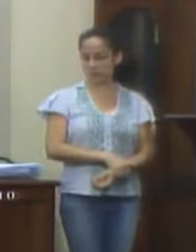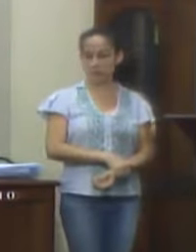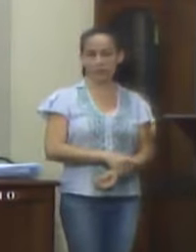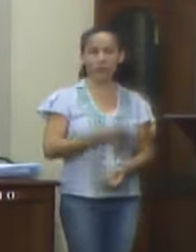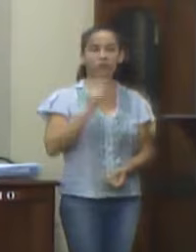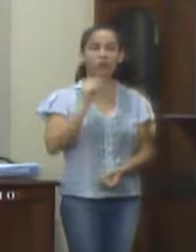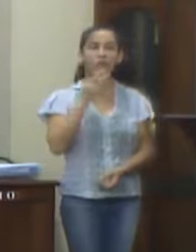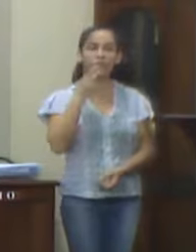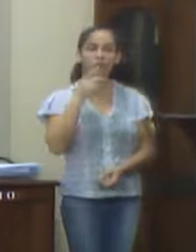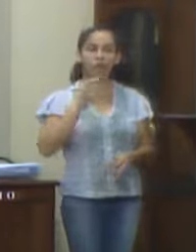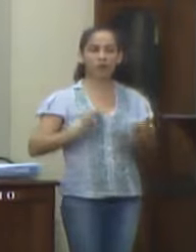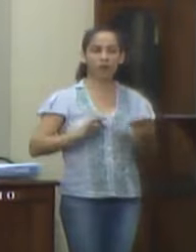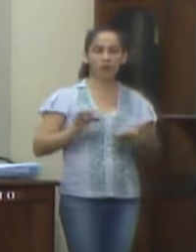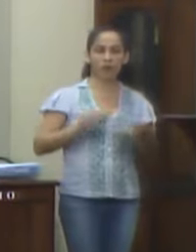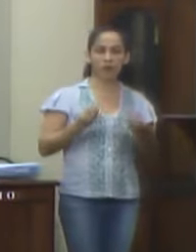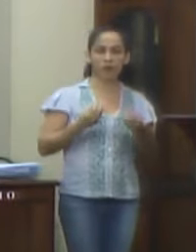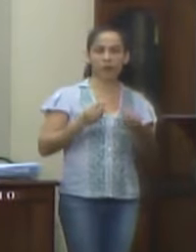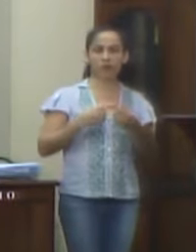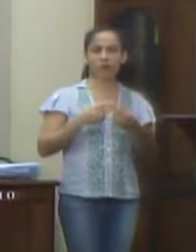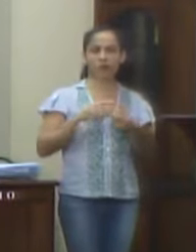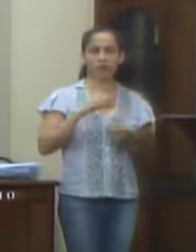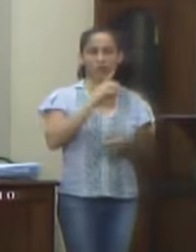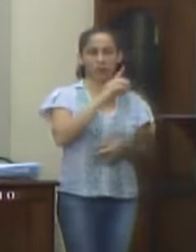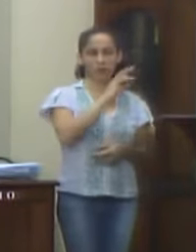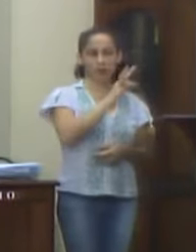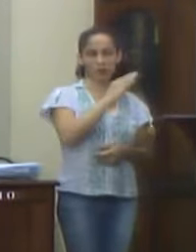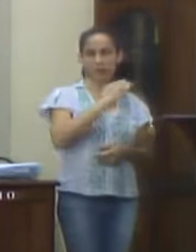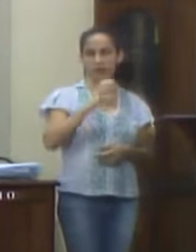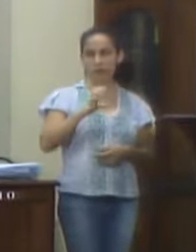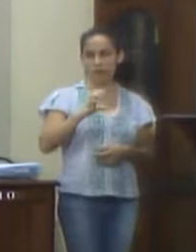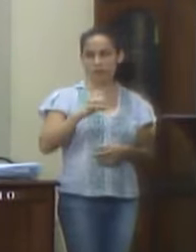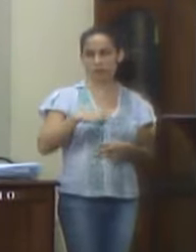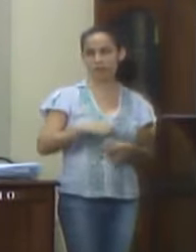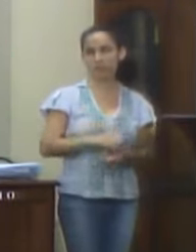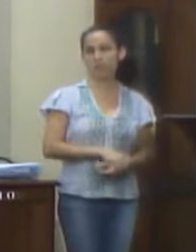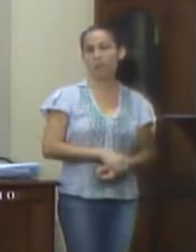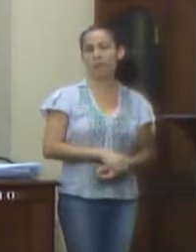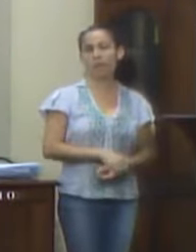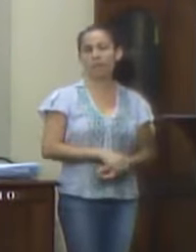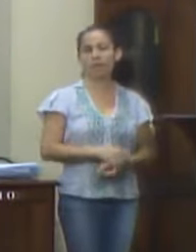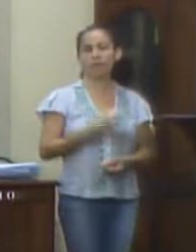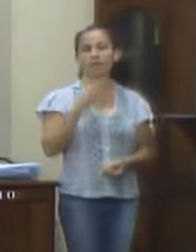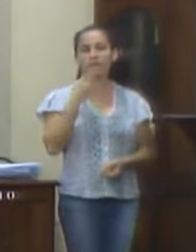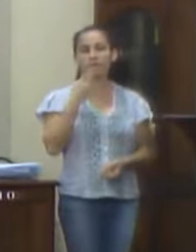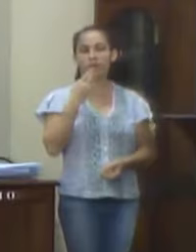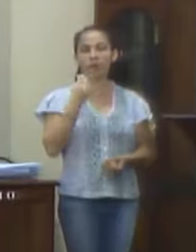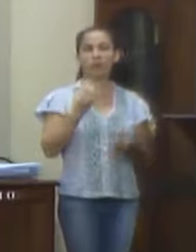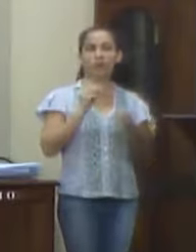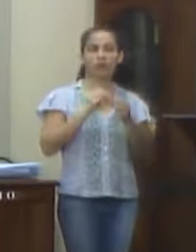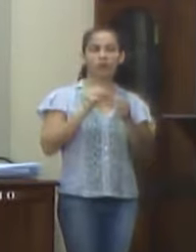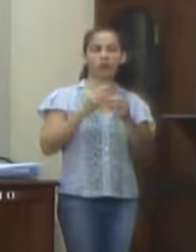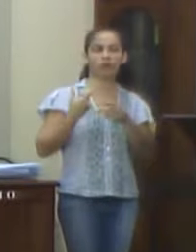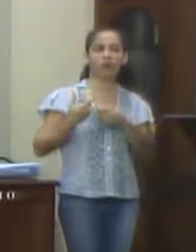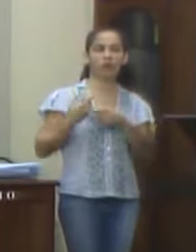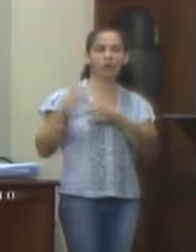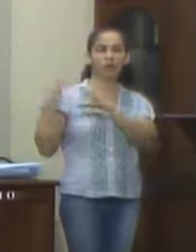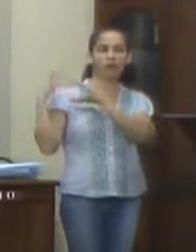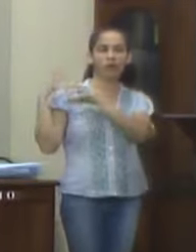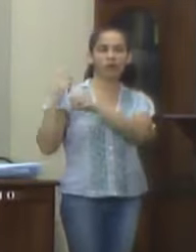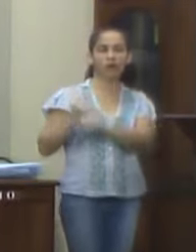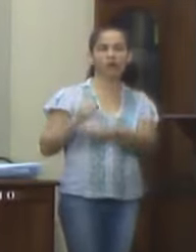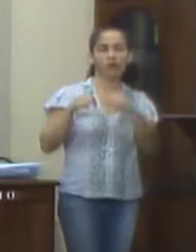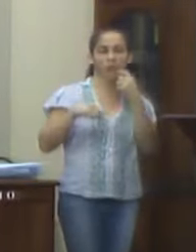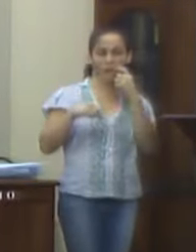Trata-se de parecer prévio do Tribunal de Contas do Estado do Rio de Janeiro, referente à prestação de contas de Governo do Município de Valença,